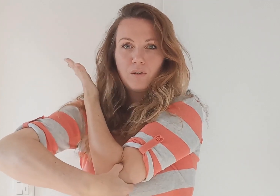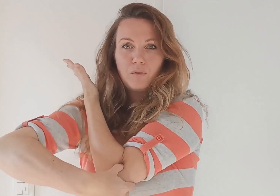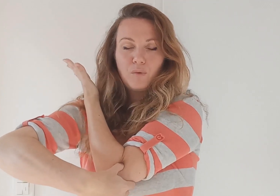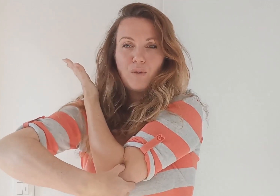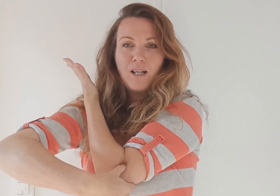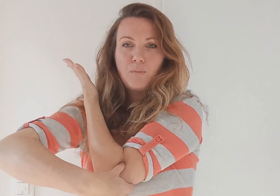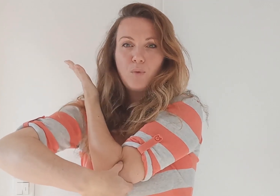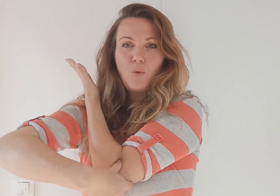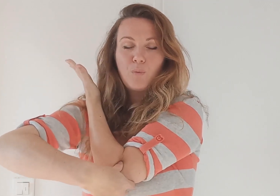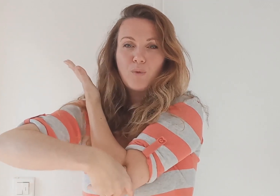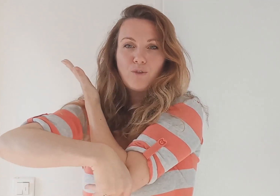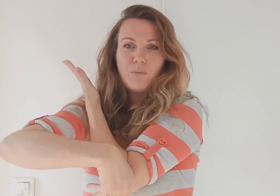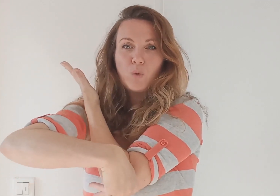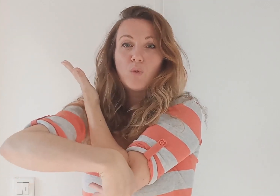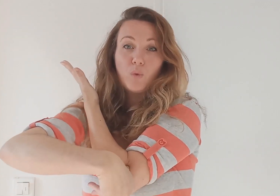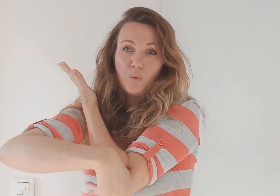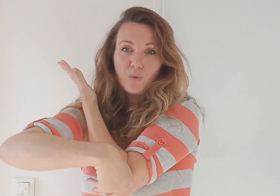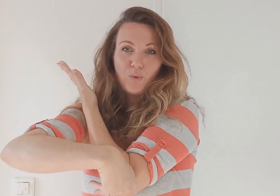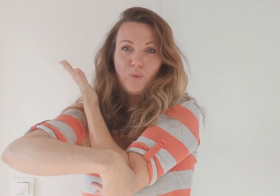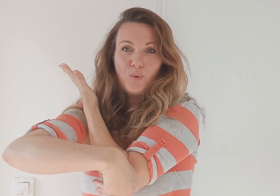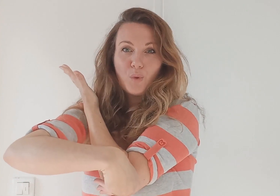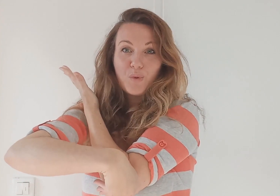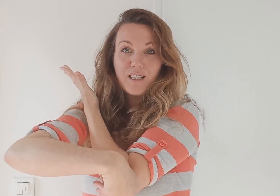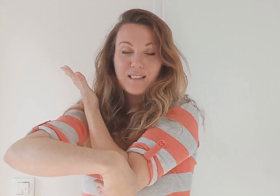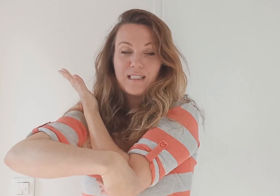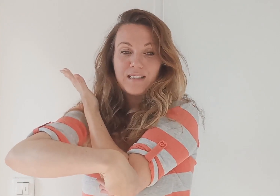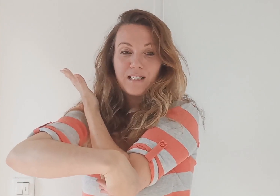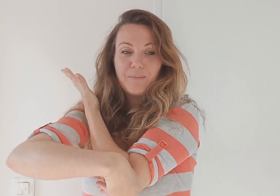Donc voilà pour le point numéro 11 du gros intestin.